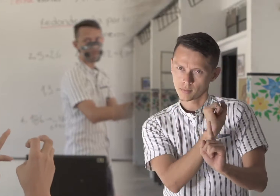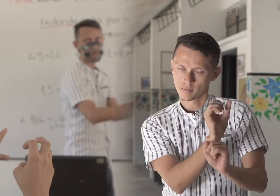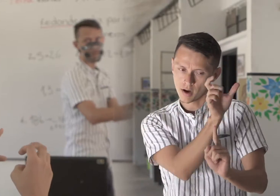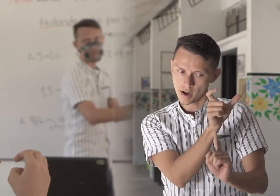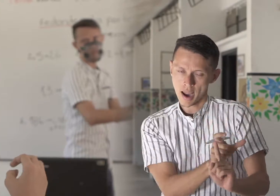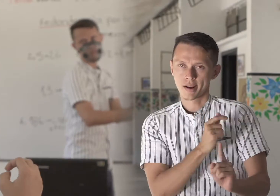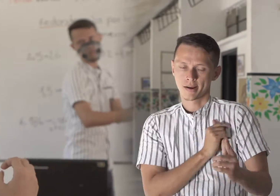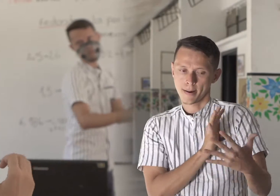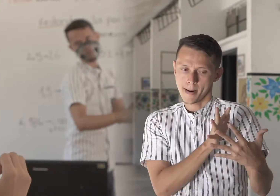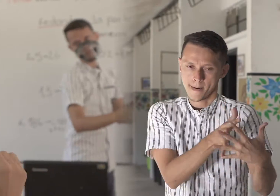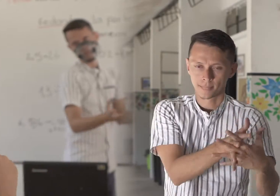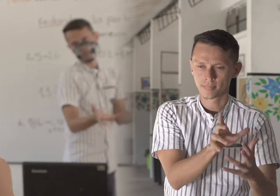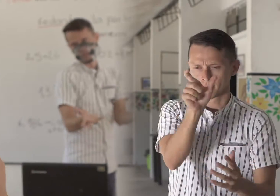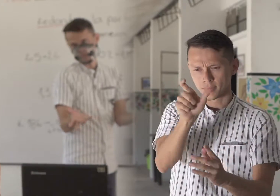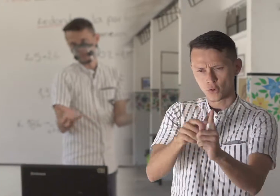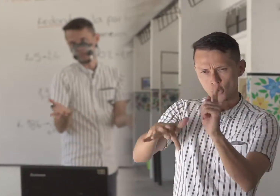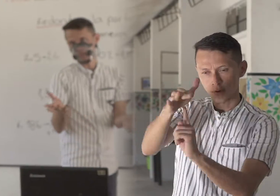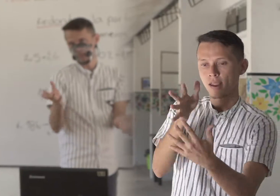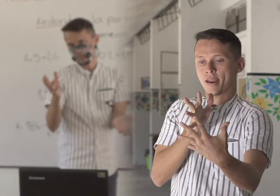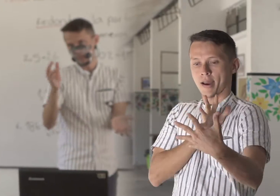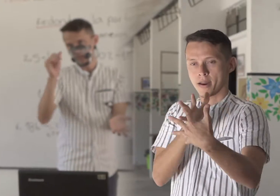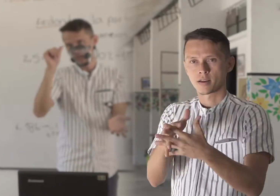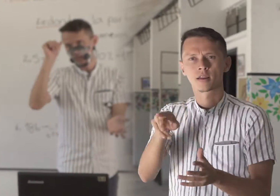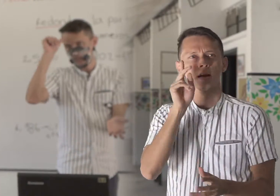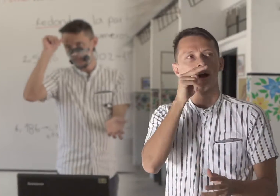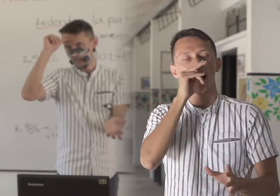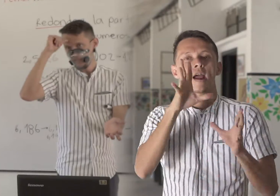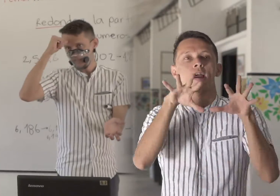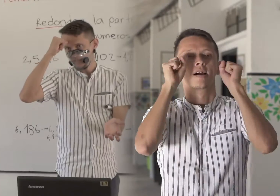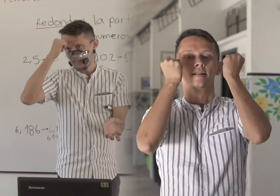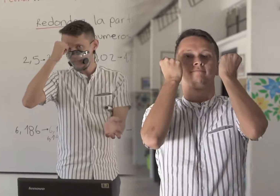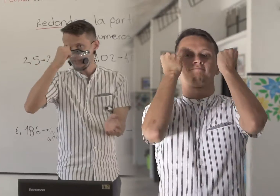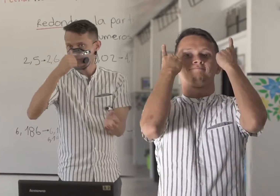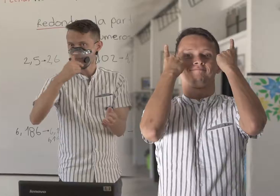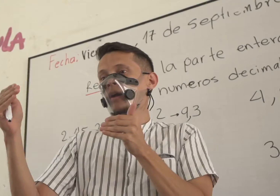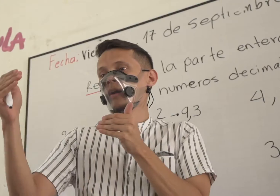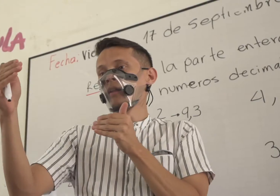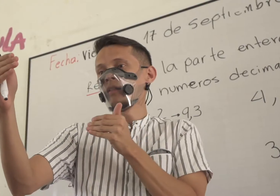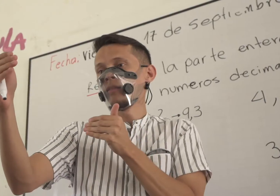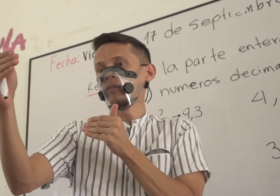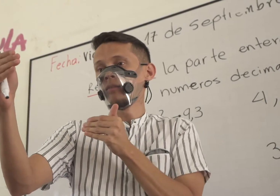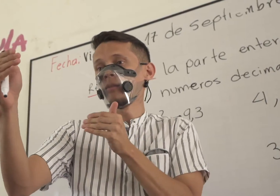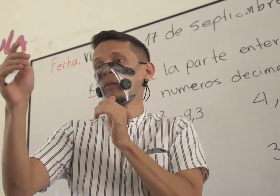experiencias, al interactuar con las personas en su entorno y así comprenderlo mejor.